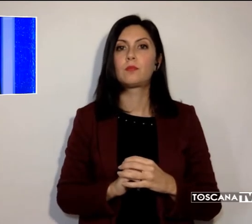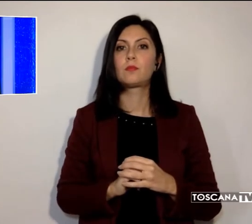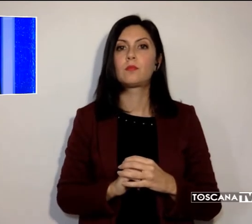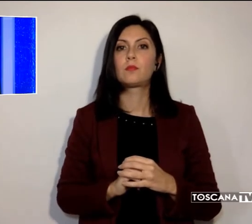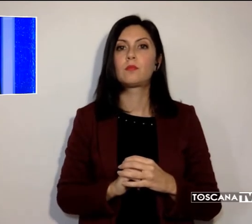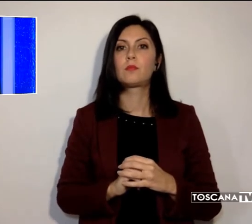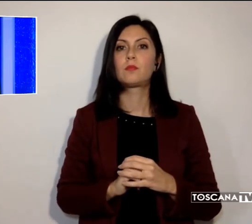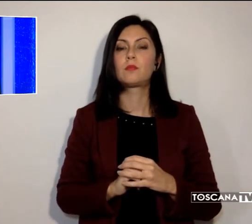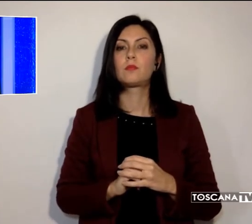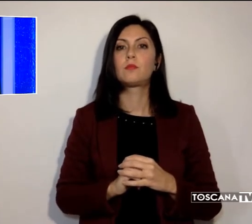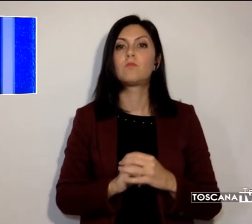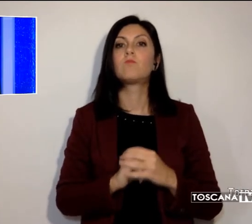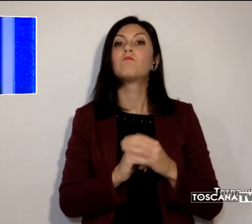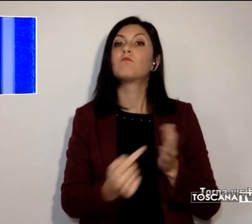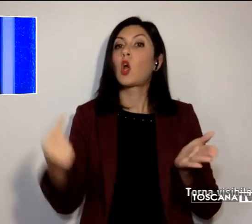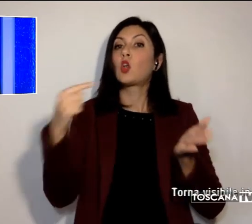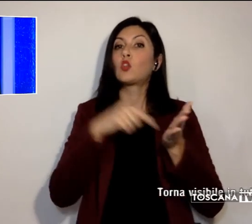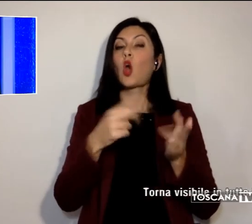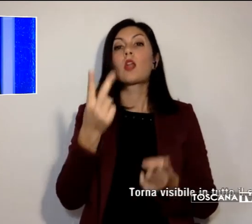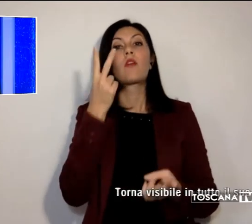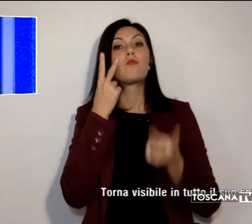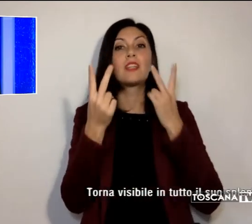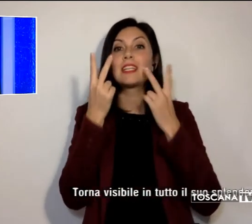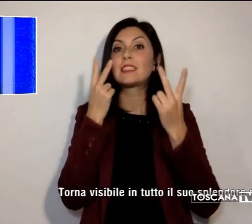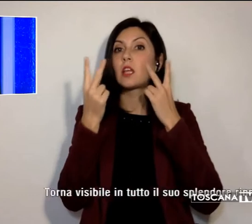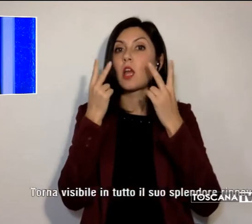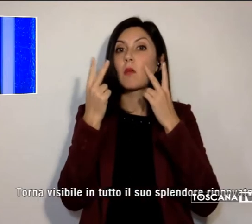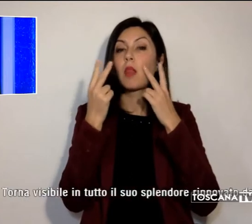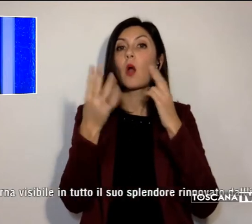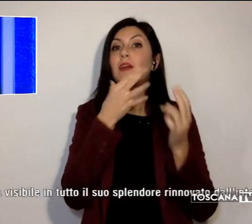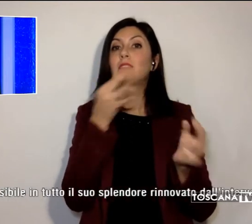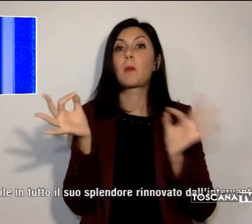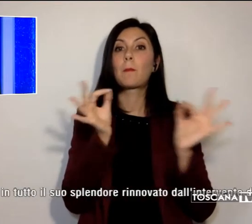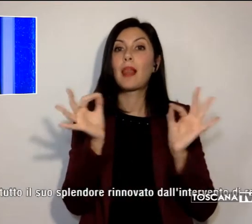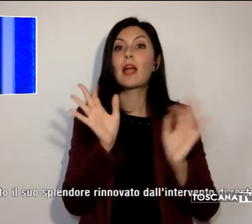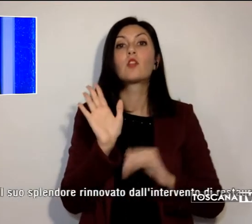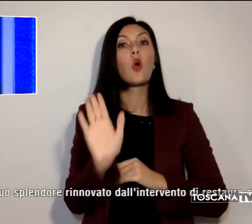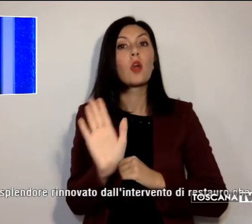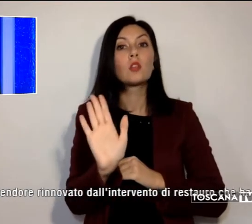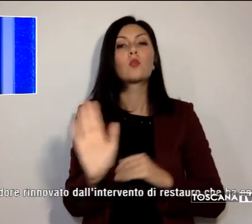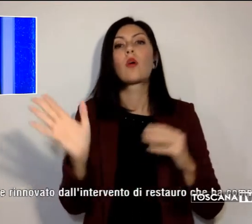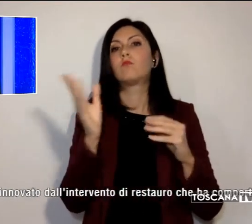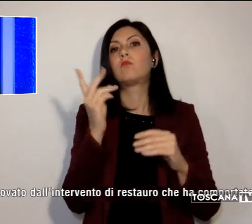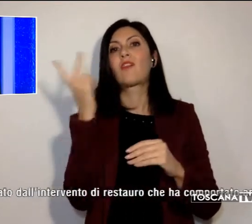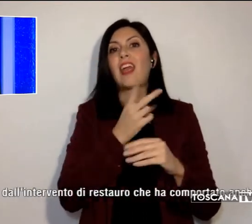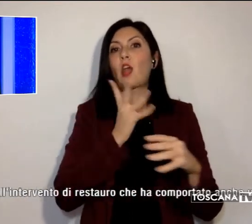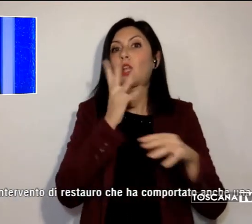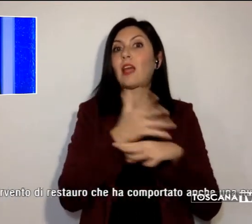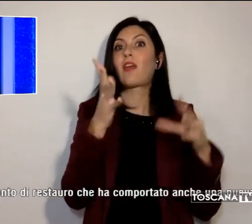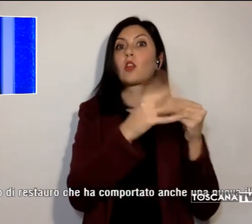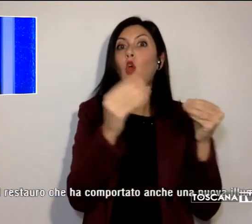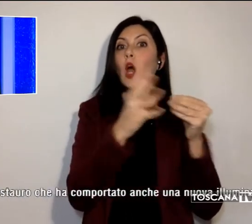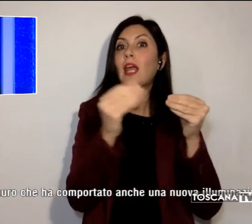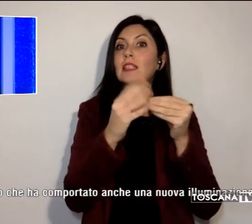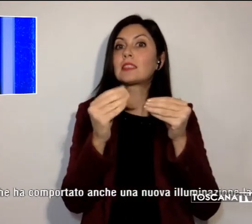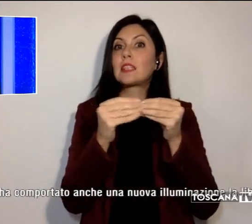Torna visibile in tutto il suo splendore, rinnovato dall'intervento di restauro che ha comportato anche